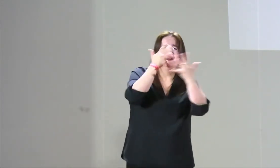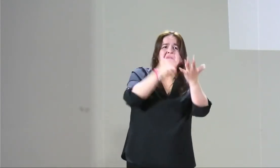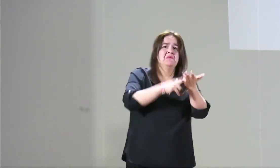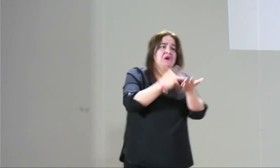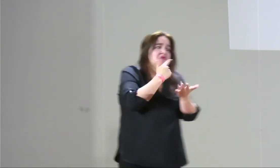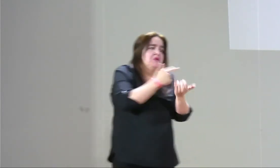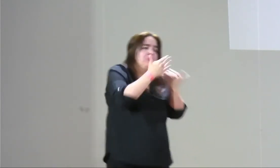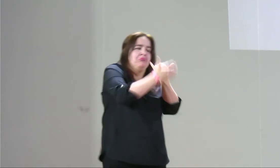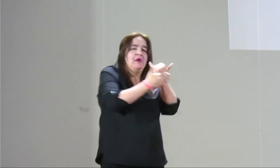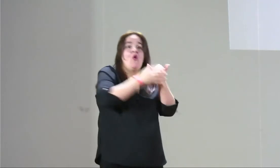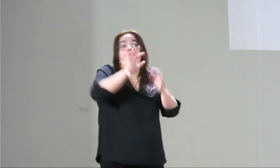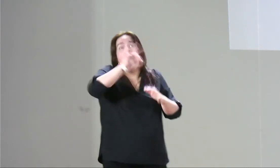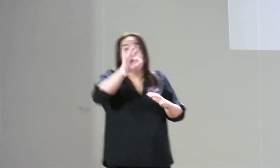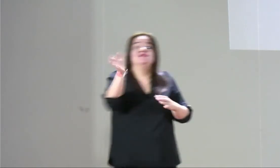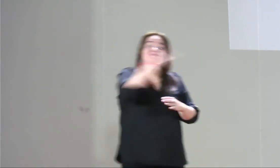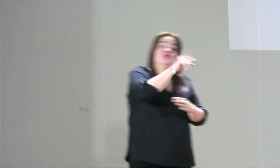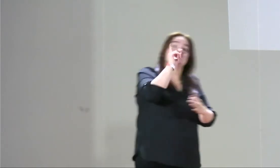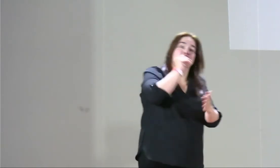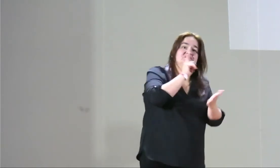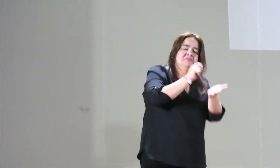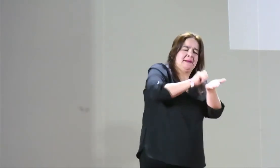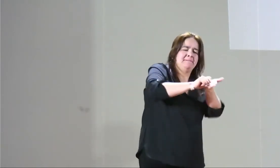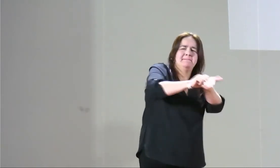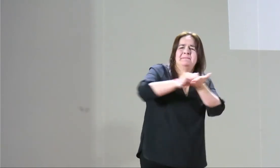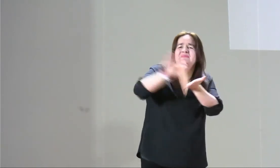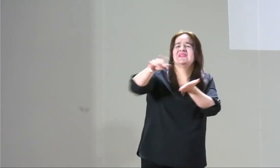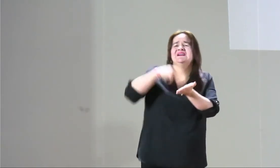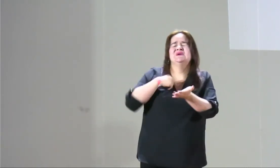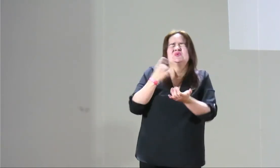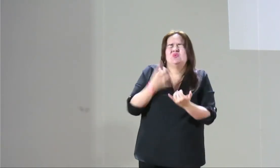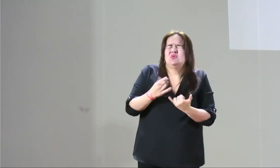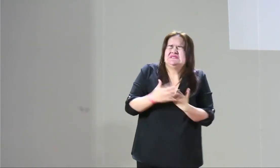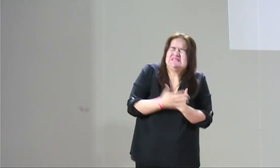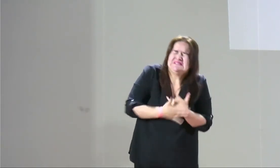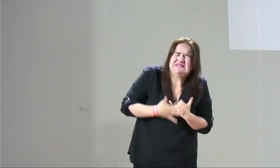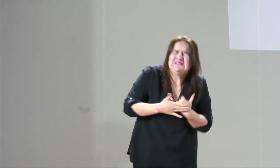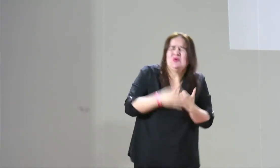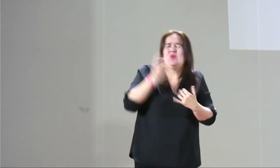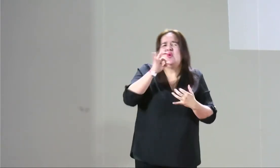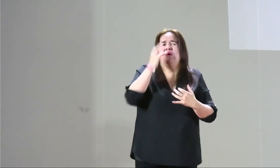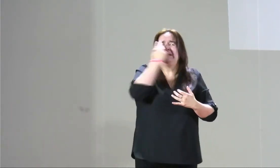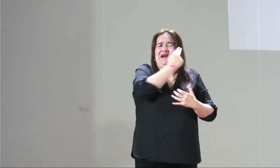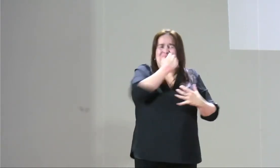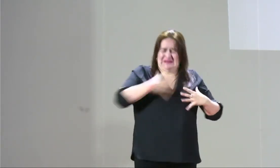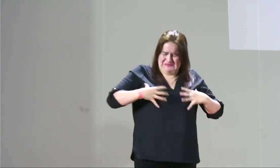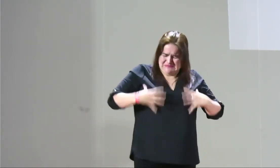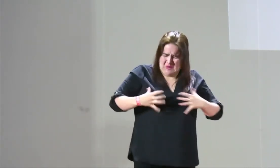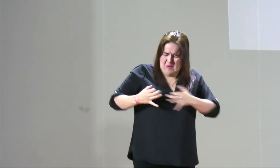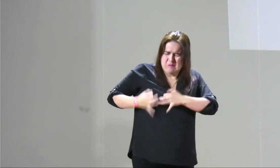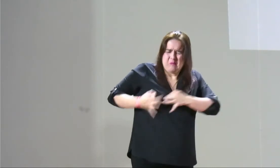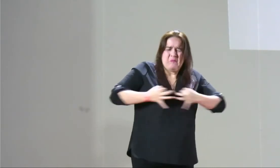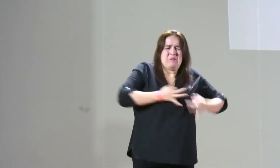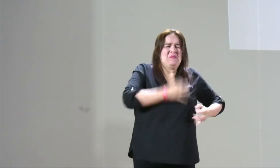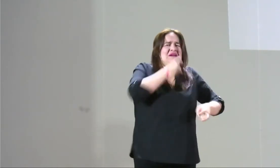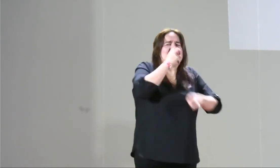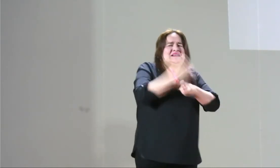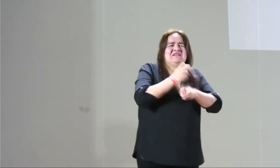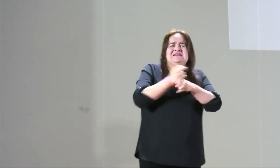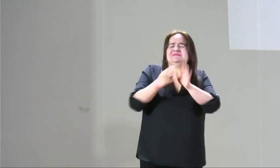normalmente pregunta, ¿estoy bien? Y el médico le dice, sí, bien, bien, levantando el dedito, bien, bien, bien, bien, entonces uno dice, pero qué falta de información, entonces es muy